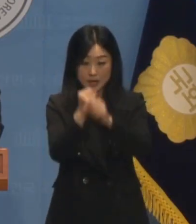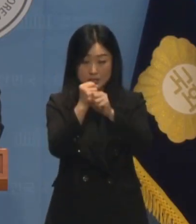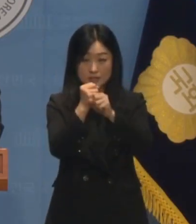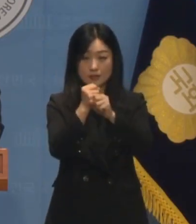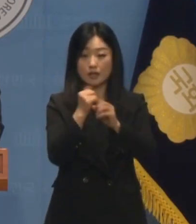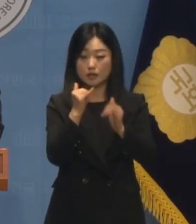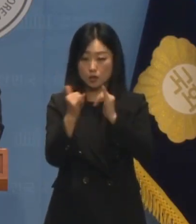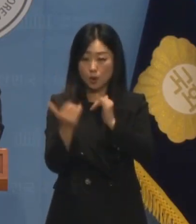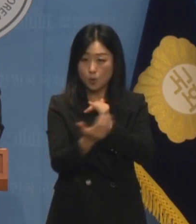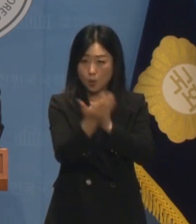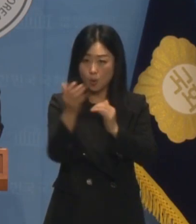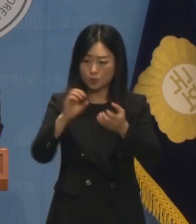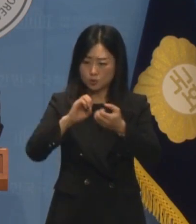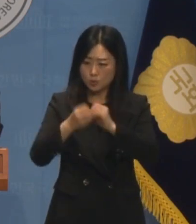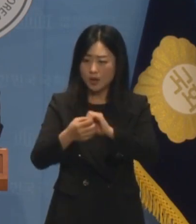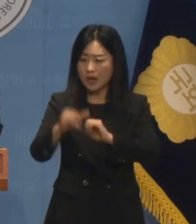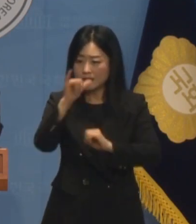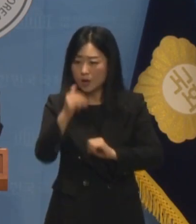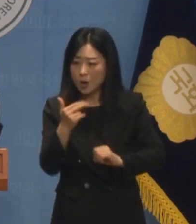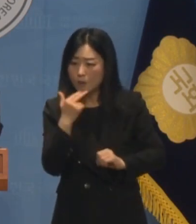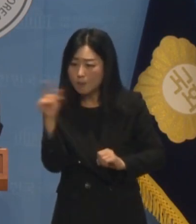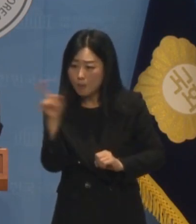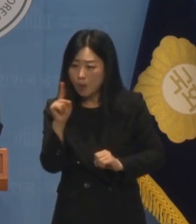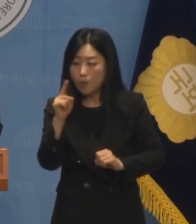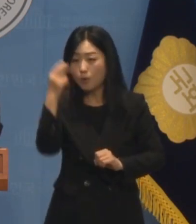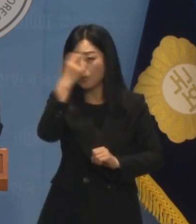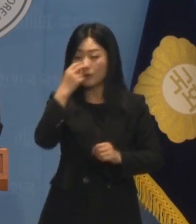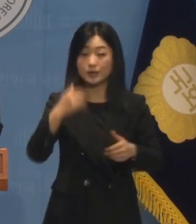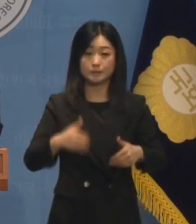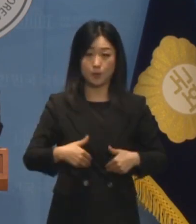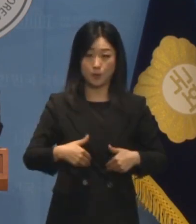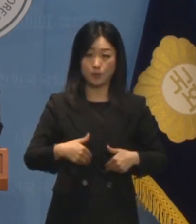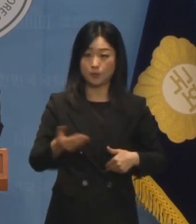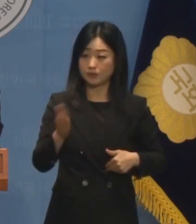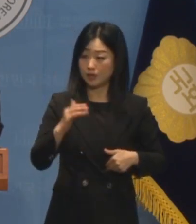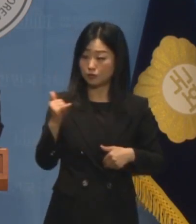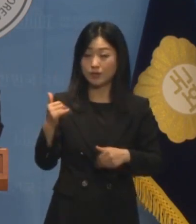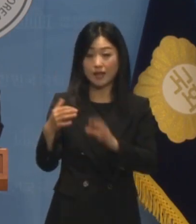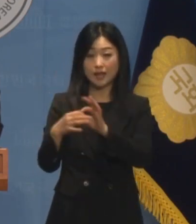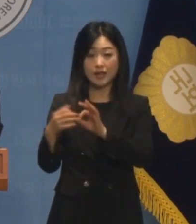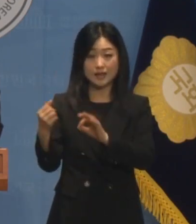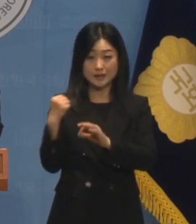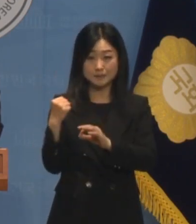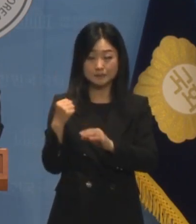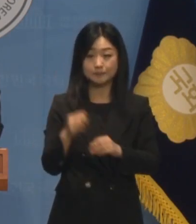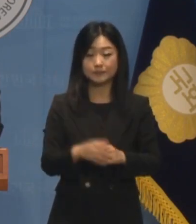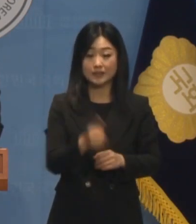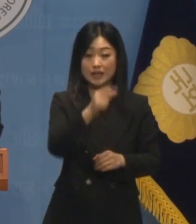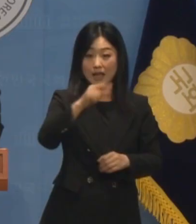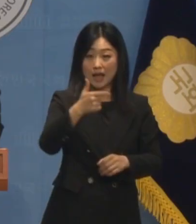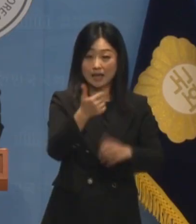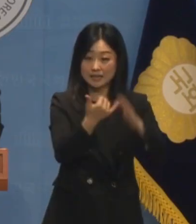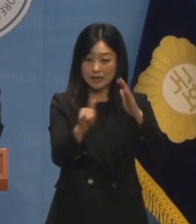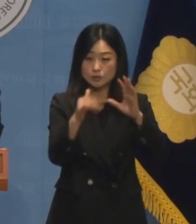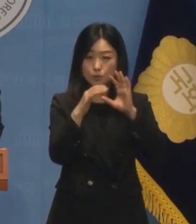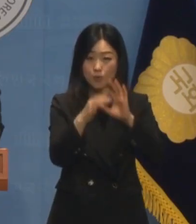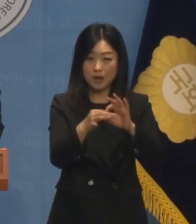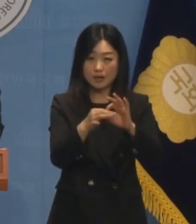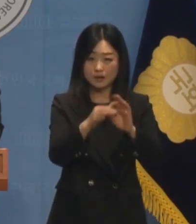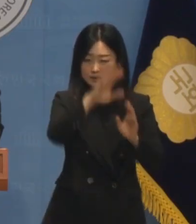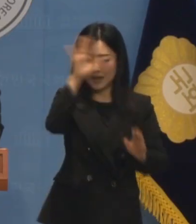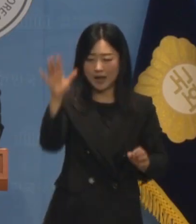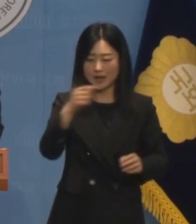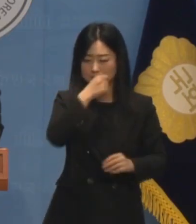작업 여부입니다. 그런데 국민의힘에서는 한동훈 대표 가족과 관련된 우혹은 일절